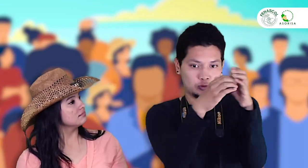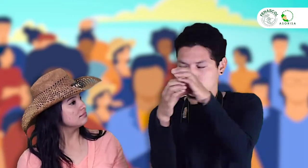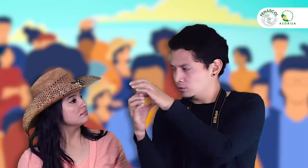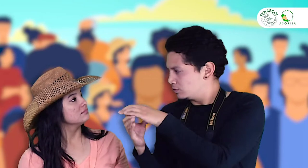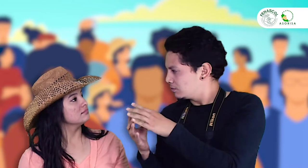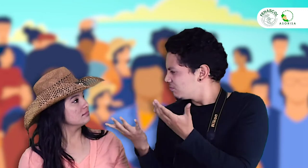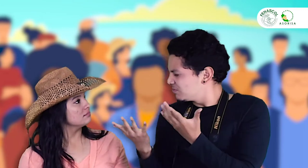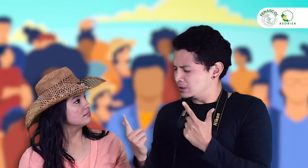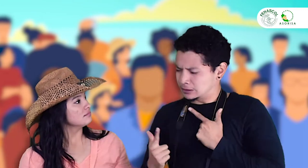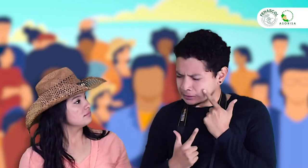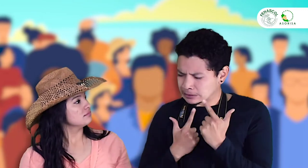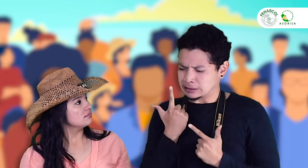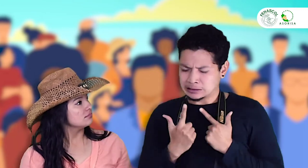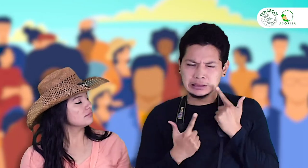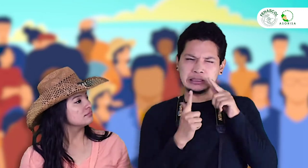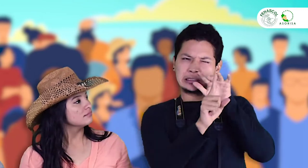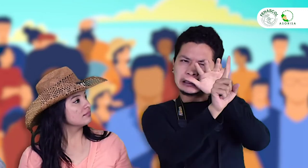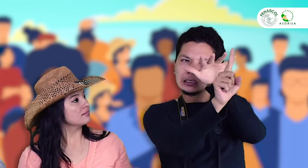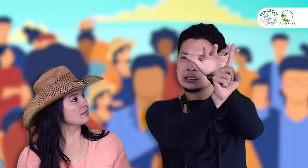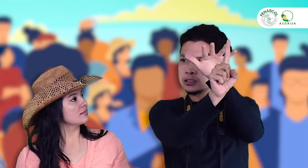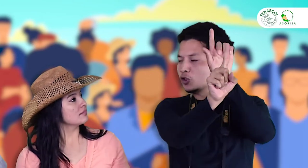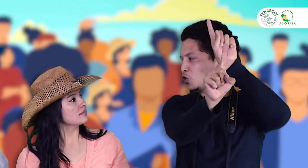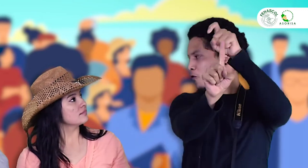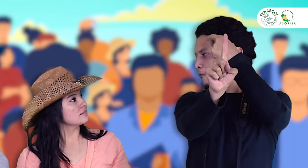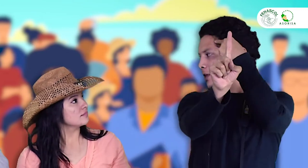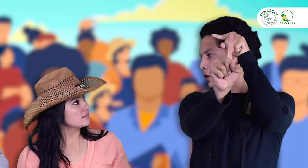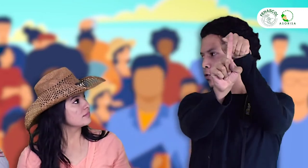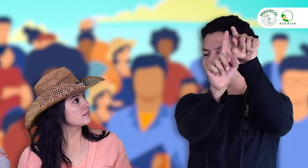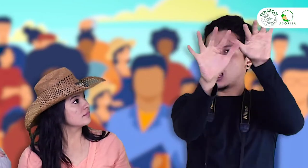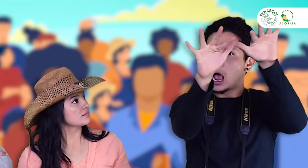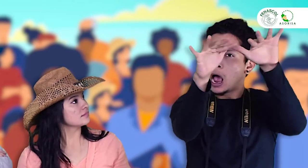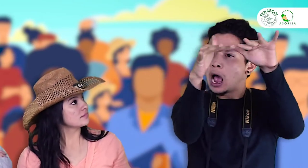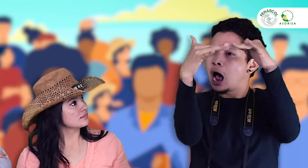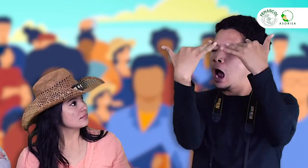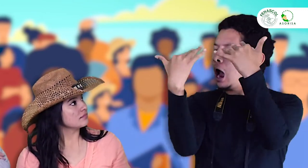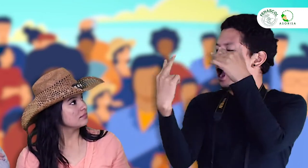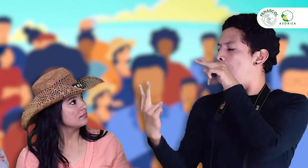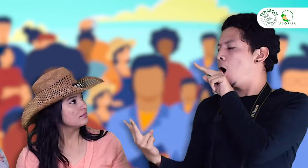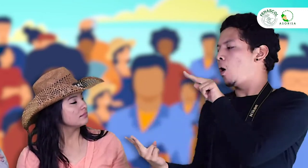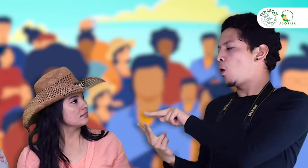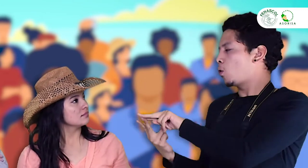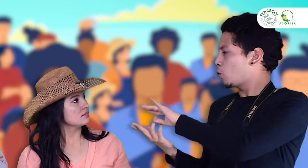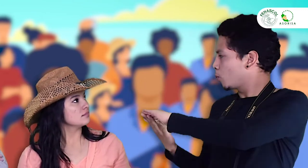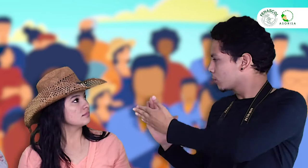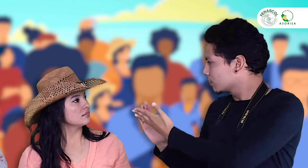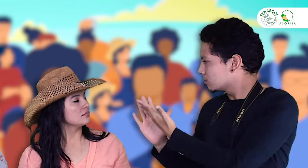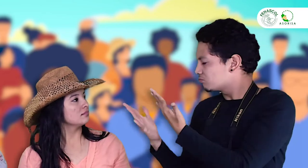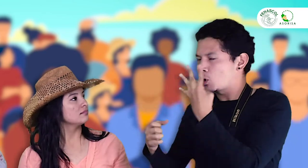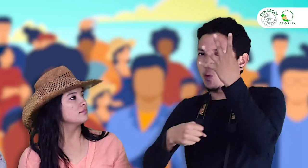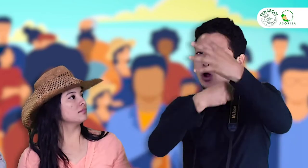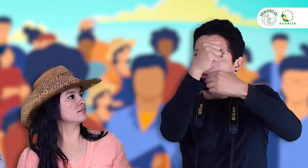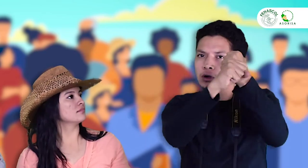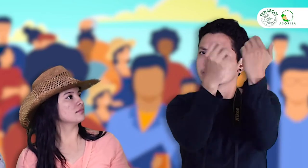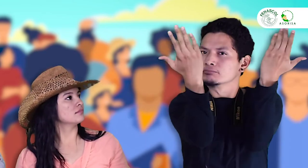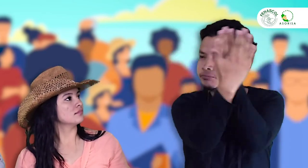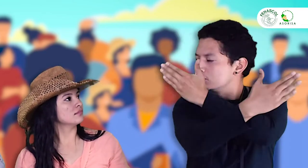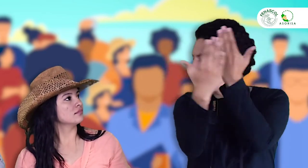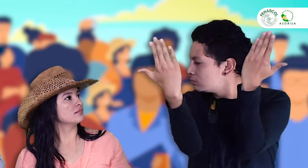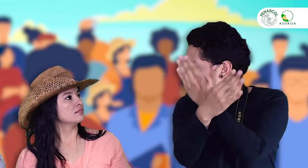comunidad sorda, junto con las asociaciones, deben seguir en esta lucha para captar la atención del gobierno y que nos conozcan, sin